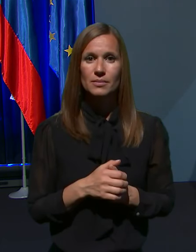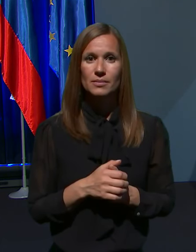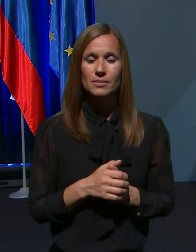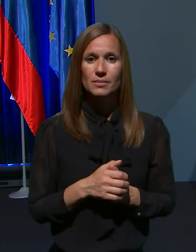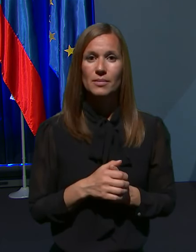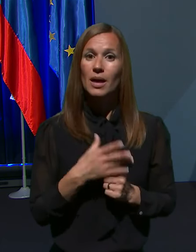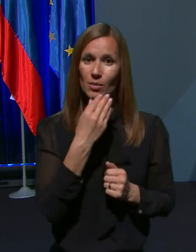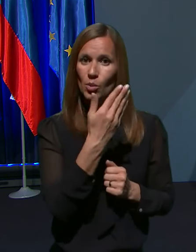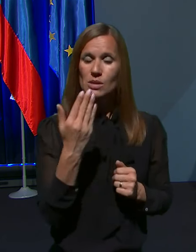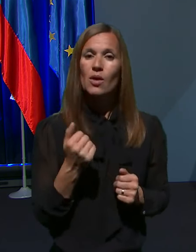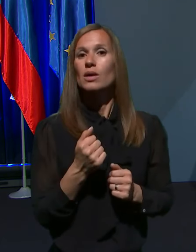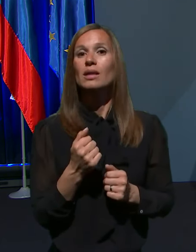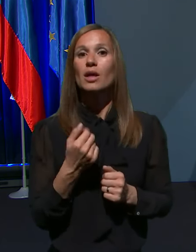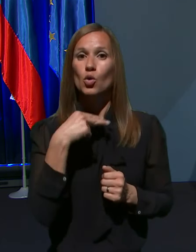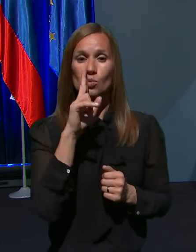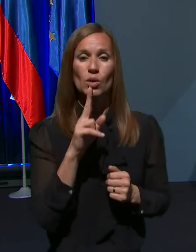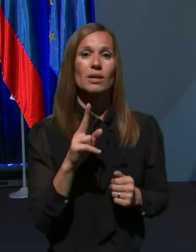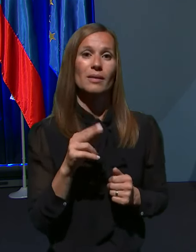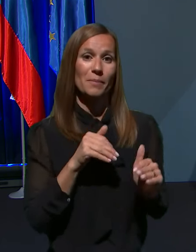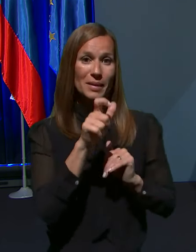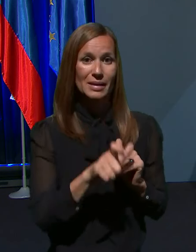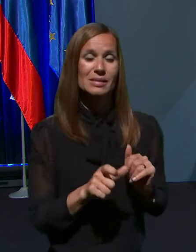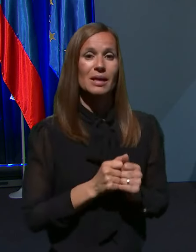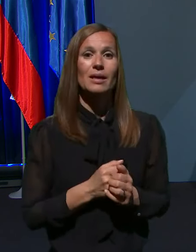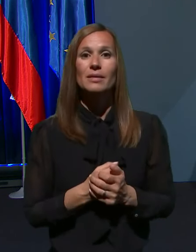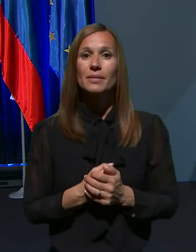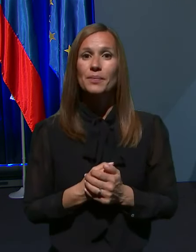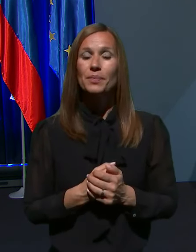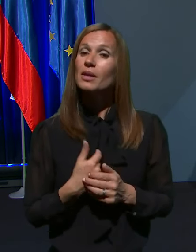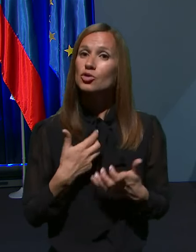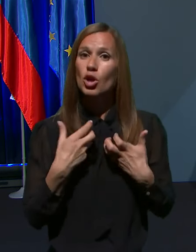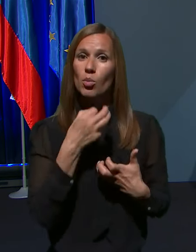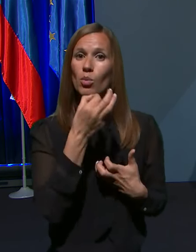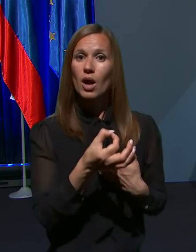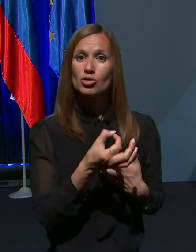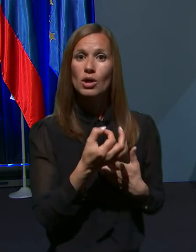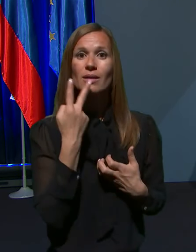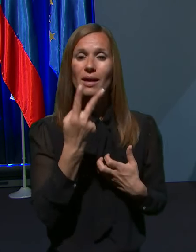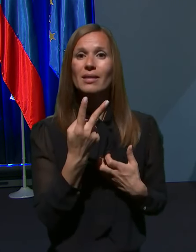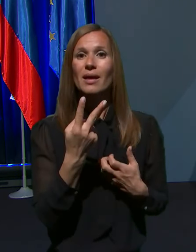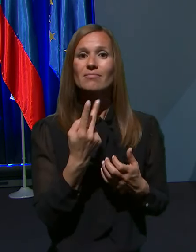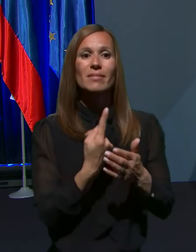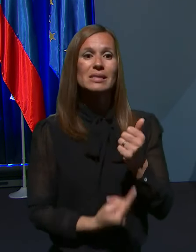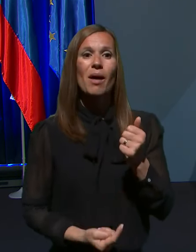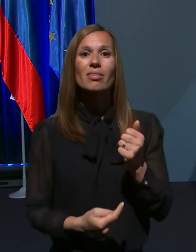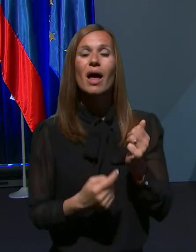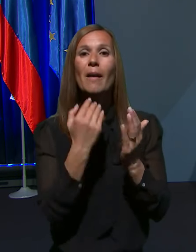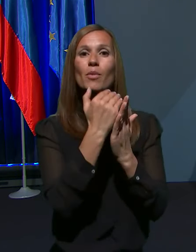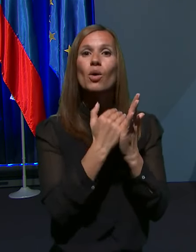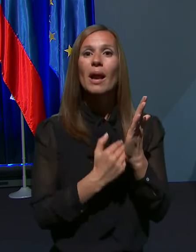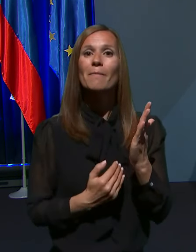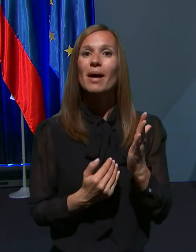Pozdravljeni gospod minister, vprašal bi vas glede izpada programa zaradi epidemije.